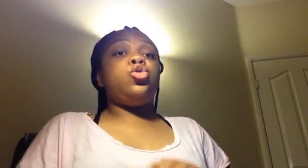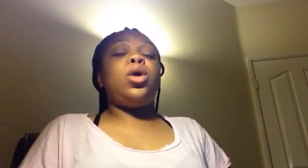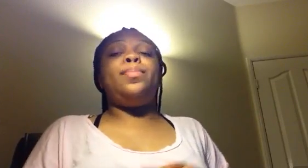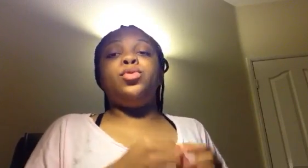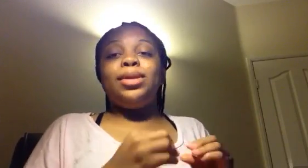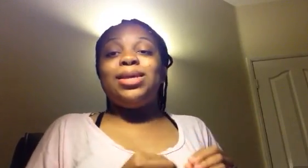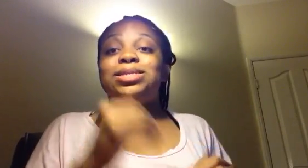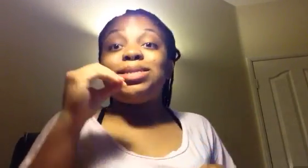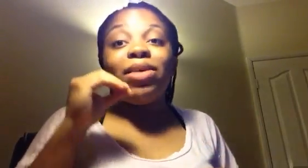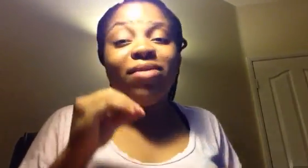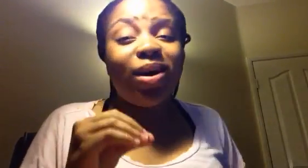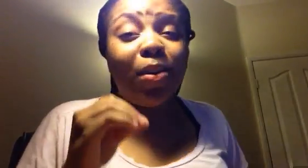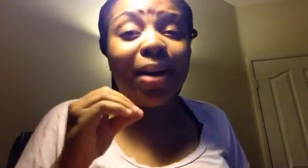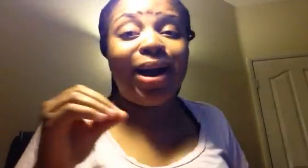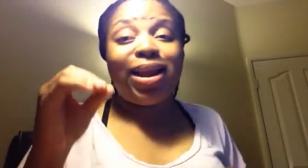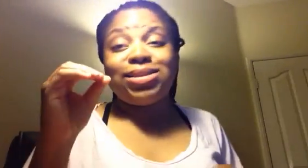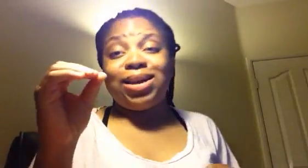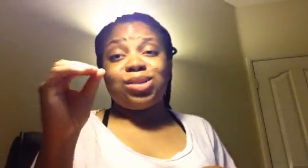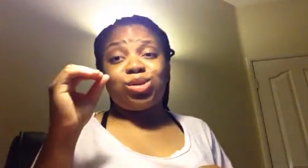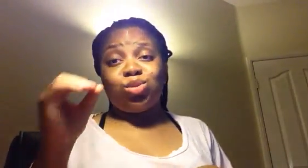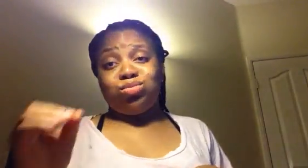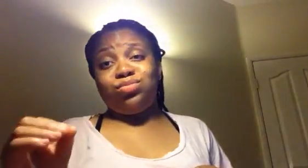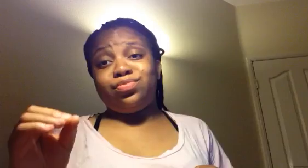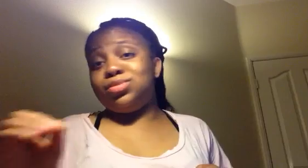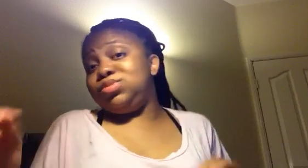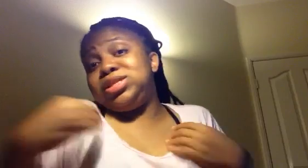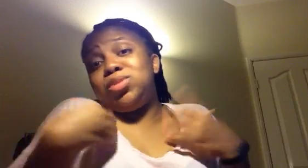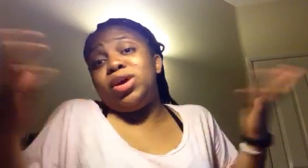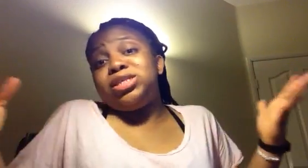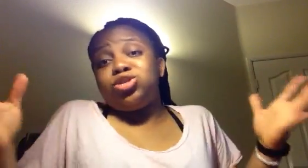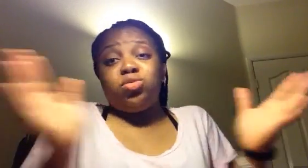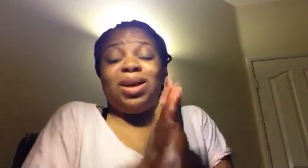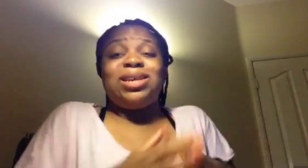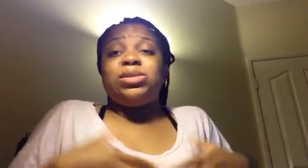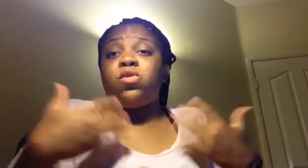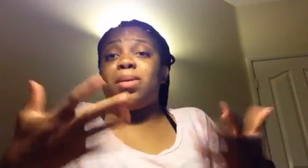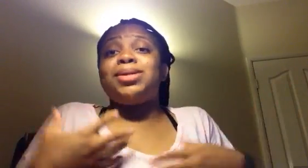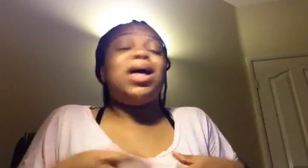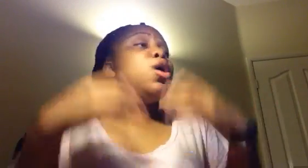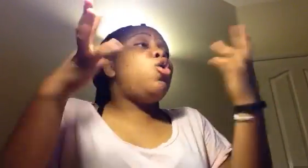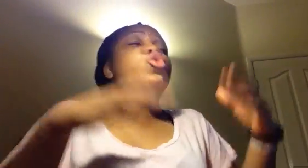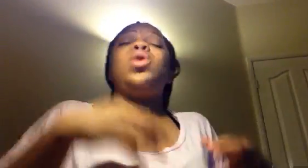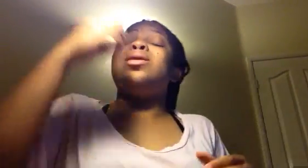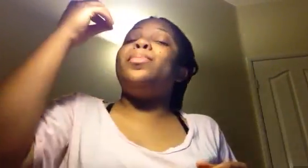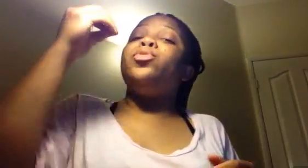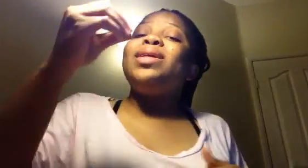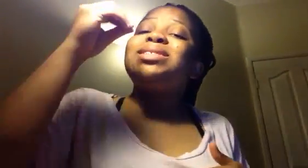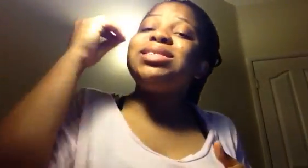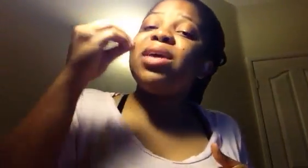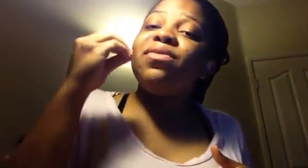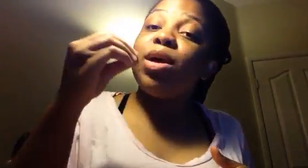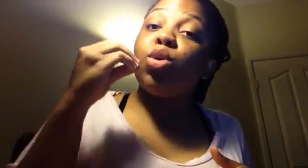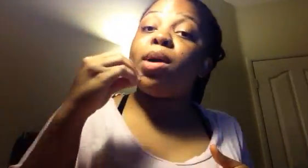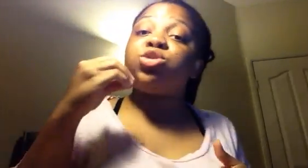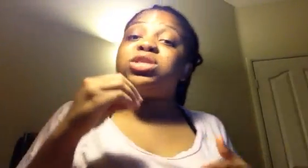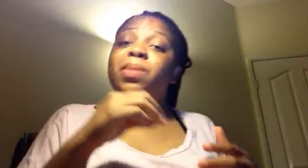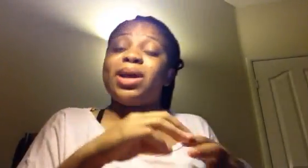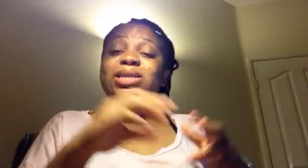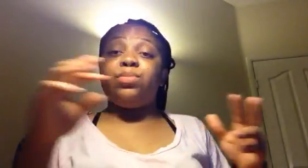On doit punir sévèrement Alexandre. C'est ce que moi, il dit, je suis basse. C'est mon vrai basse. On doit le punir sévèrement. Je ne sais pas quelle est la